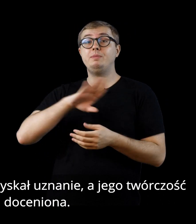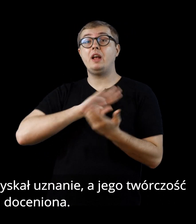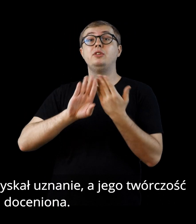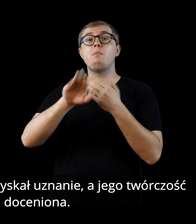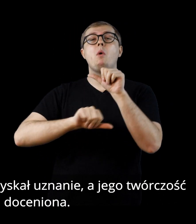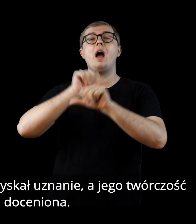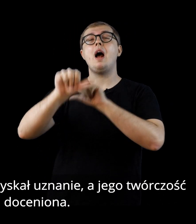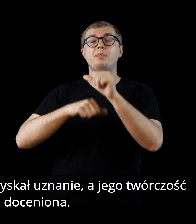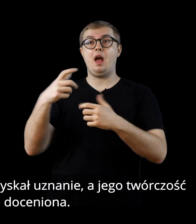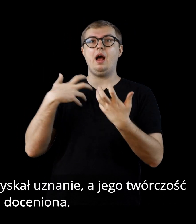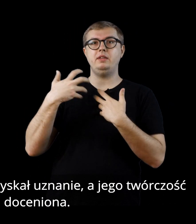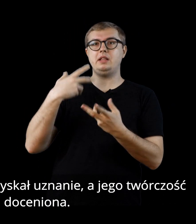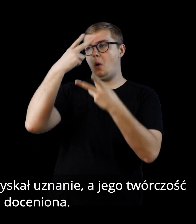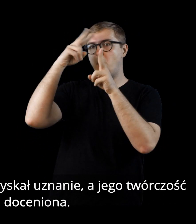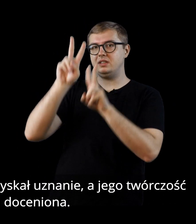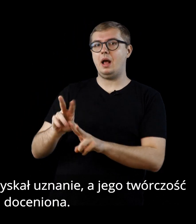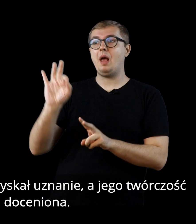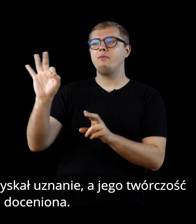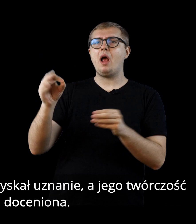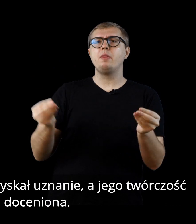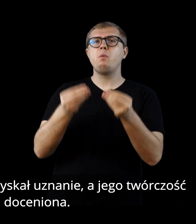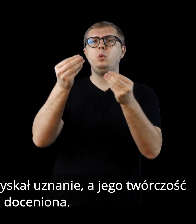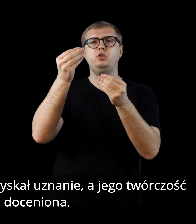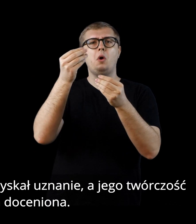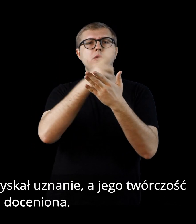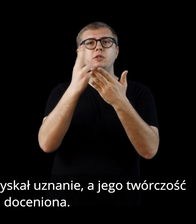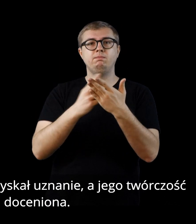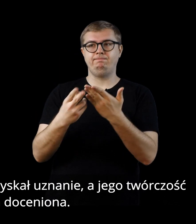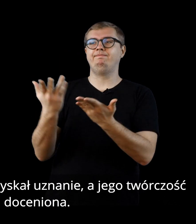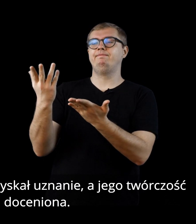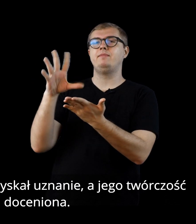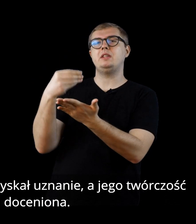Dopiero po latach artysta zyskał uznanie, a jego twórczość została doceniona.